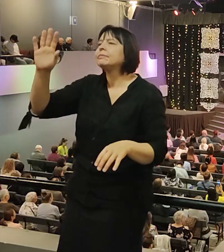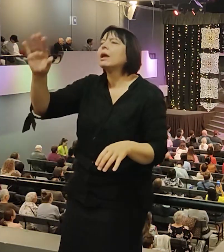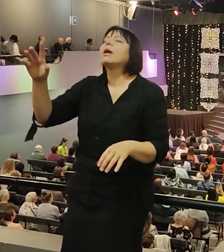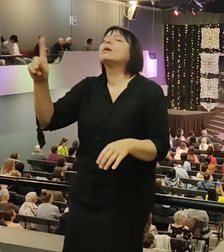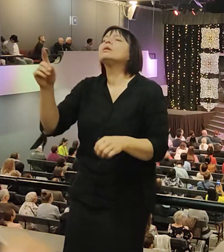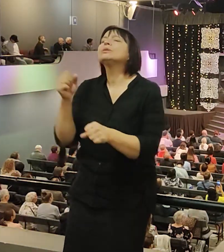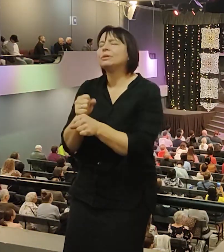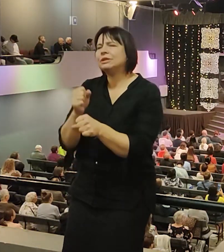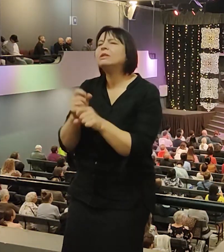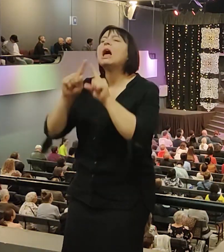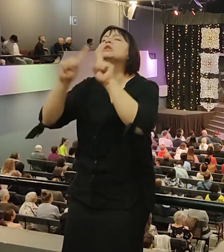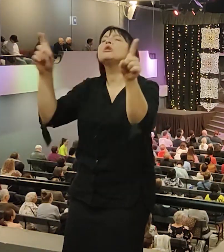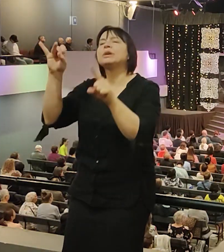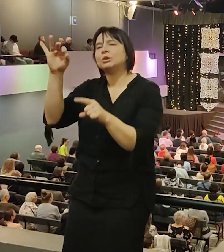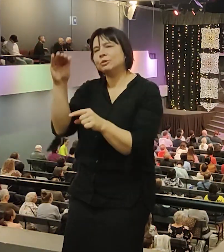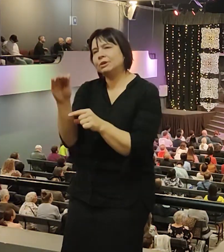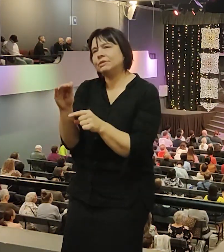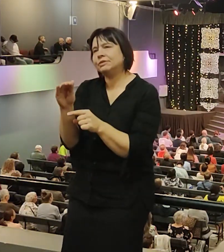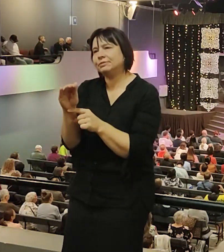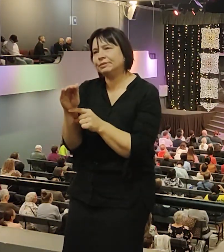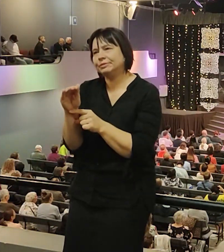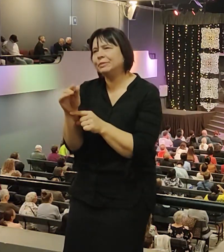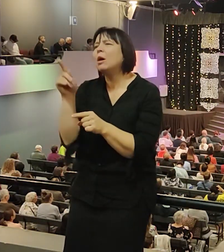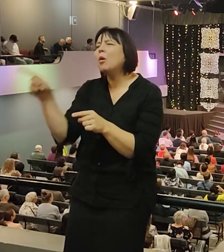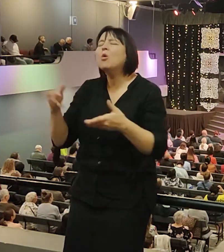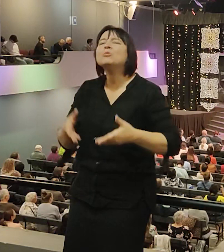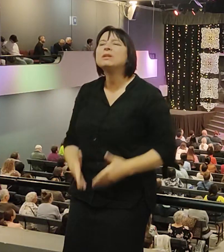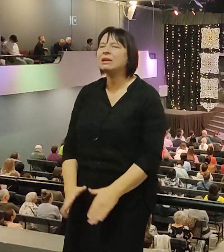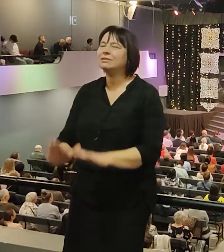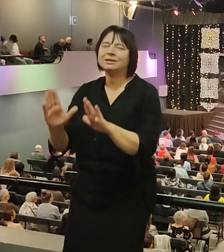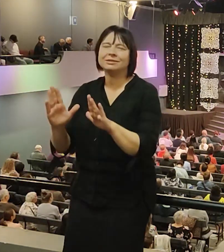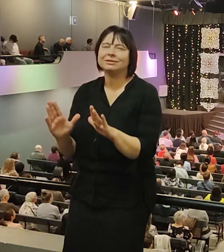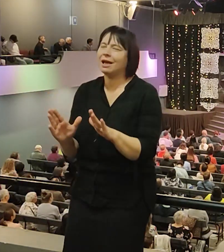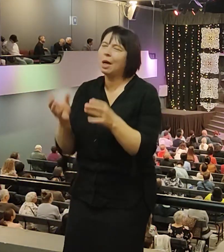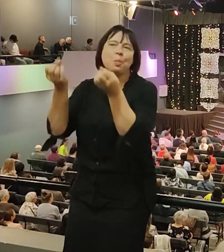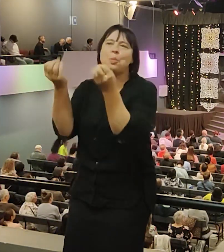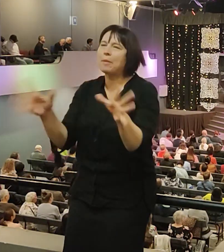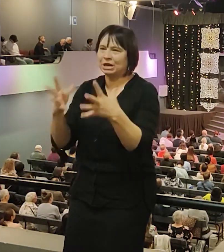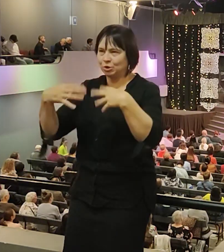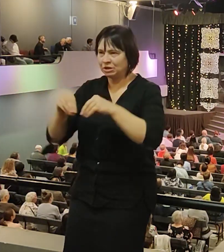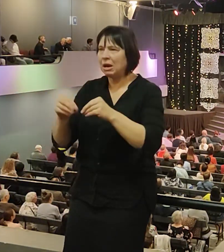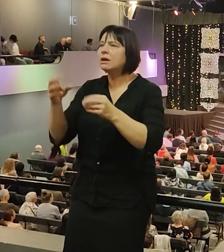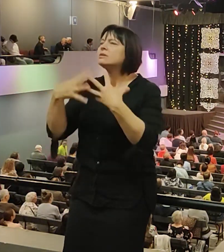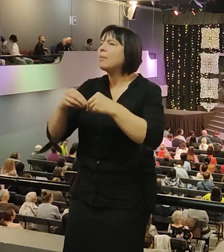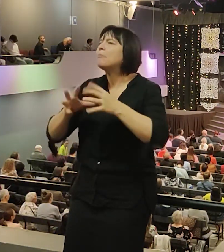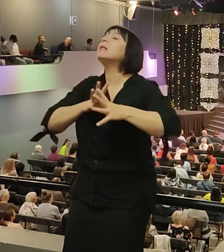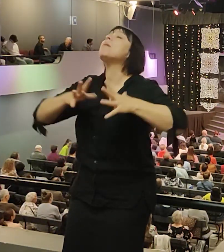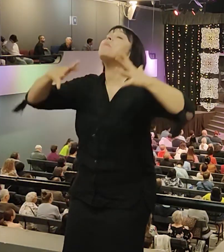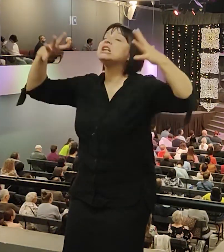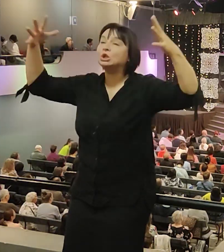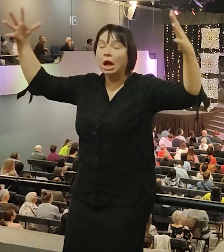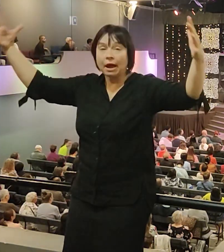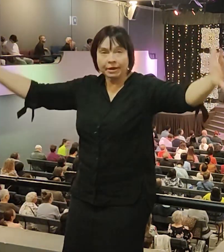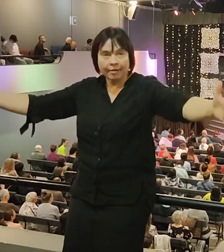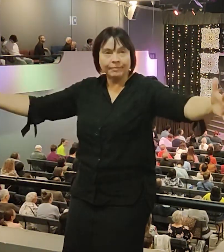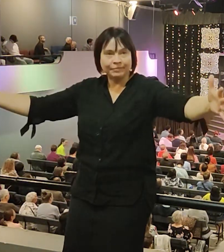правнук Авраама, происходил из непростой семьи. С большой семьи. Я бы сказал, что у него не было